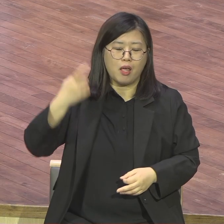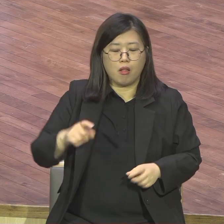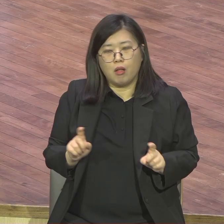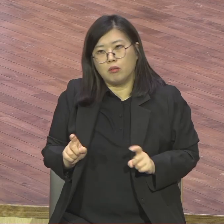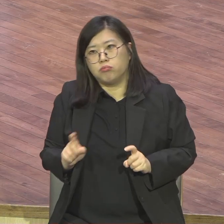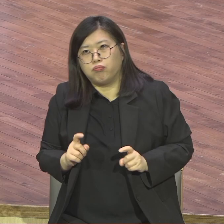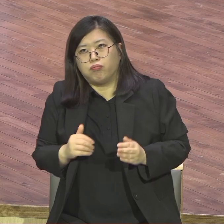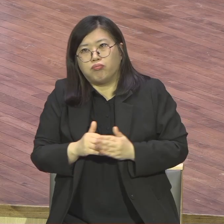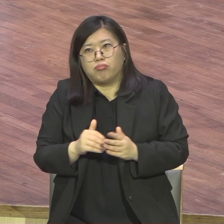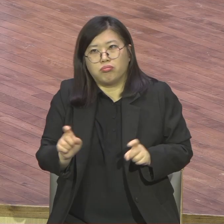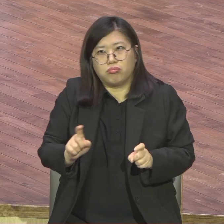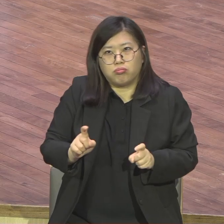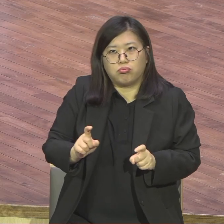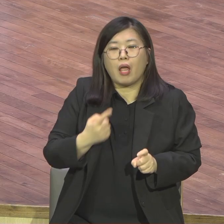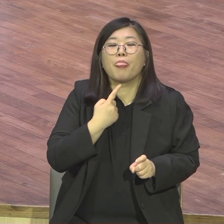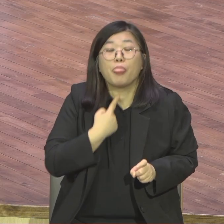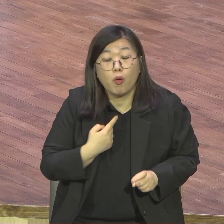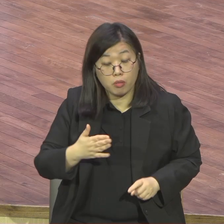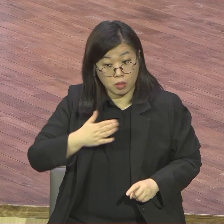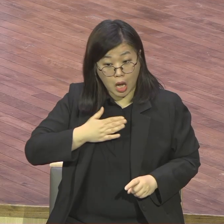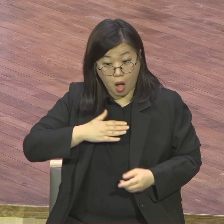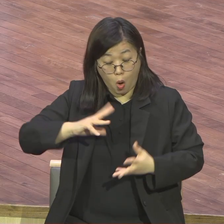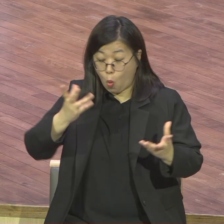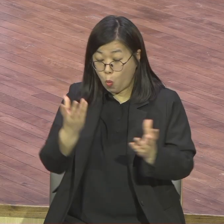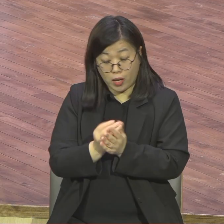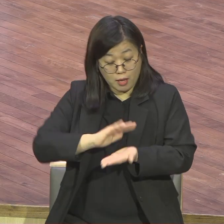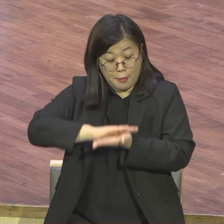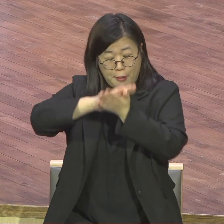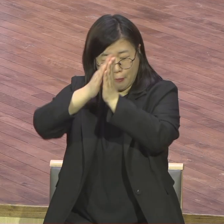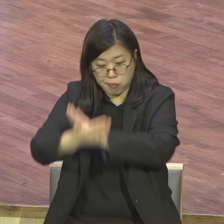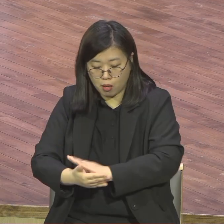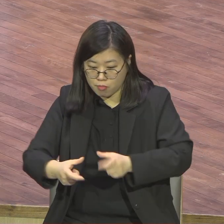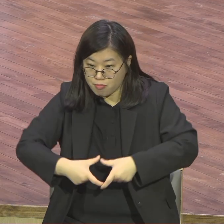하나님이 지금까지 이렇게 사랑을 받고 있잖아요 여러분들이